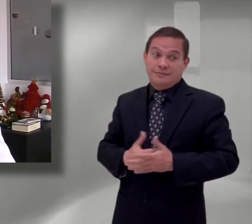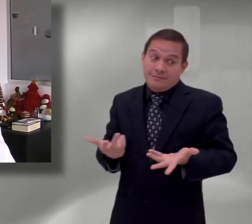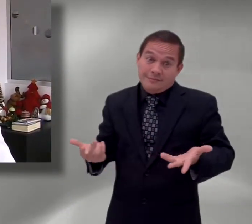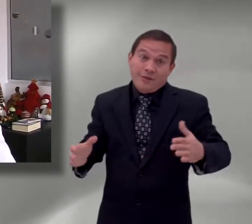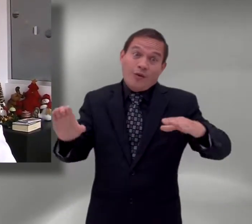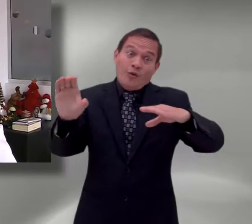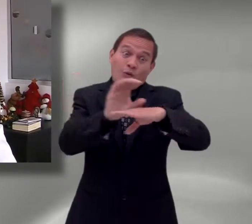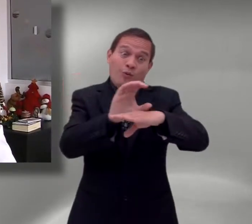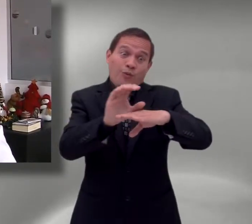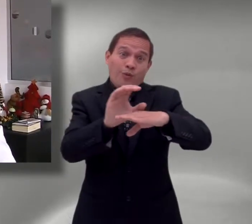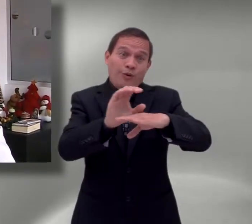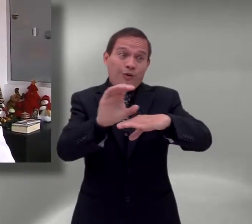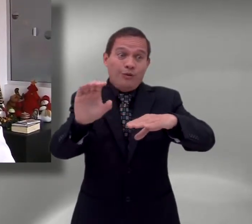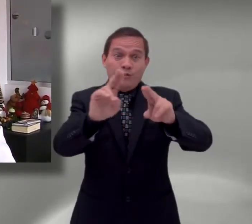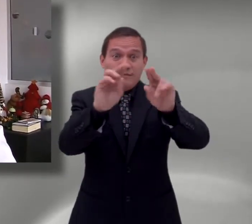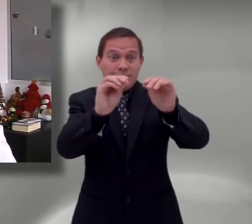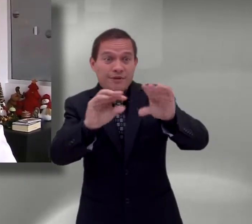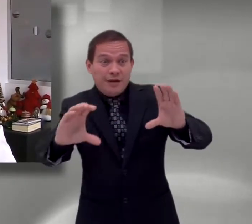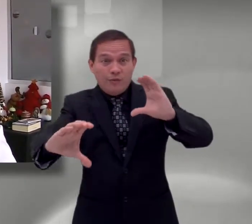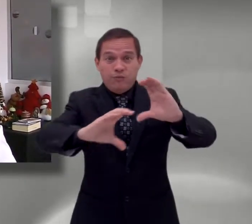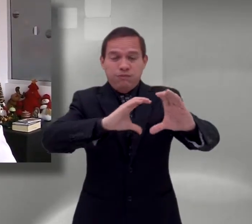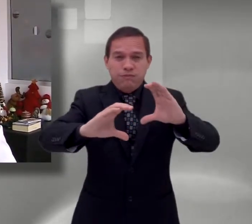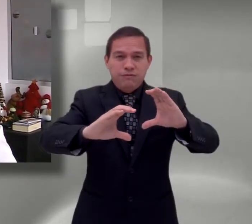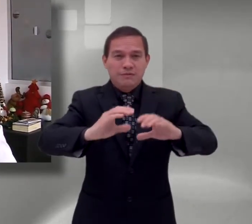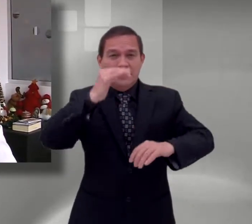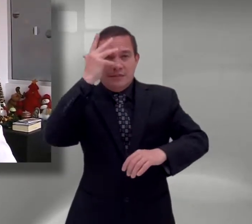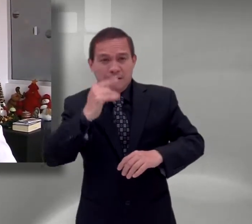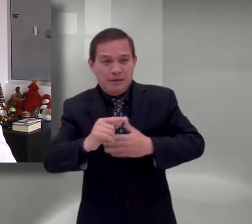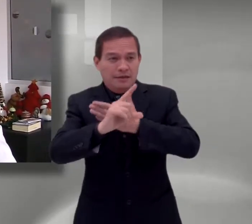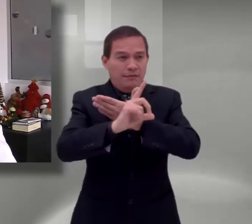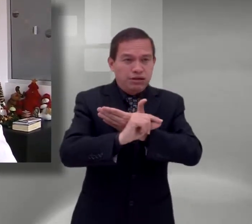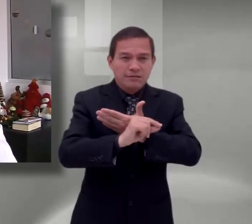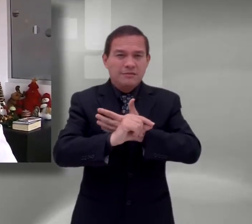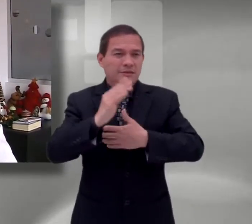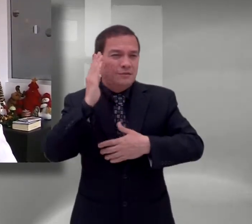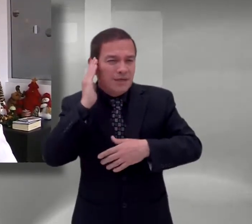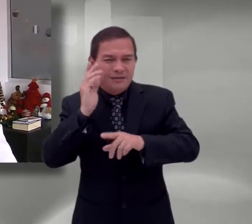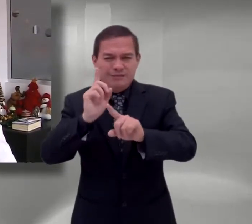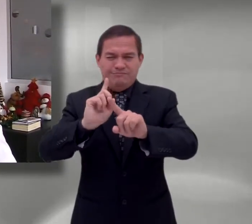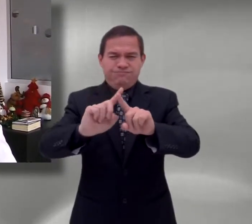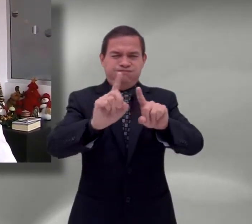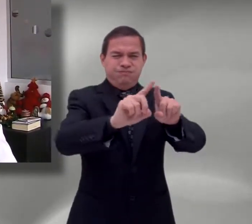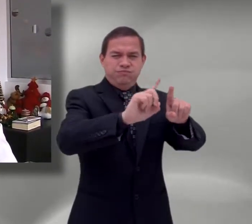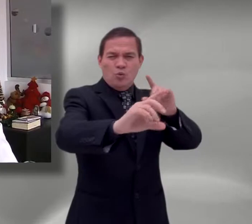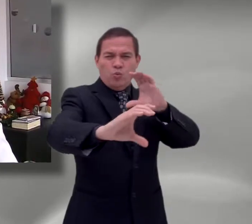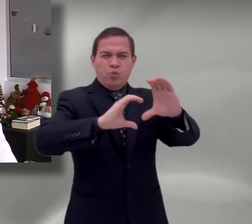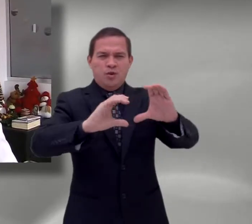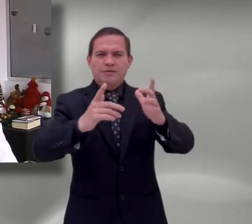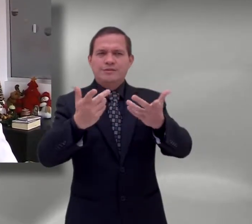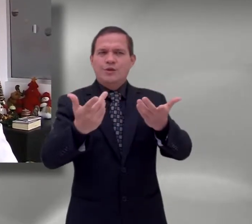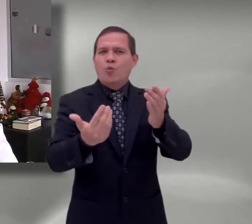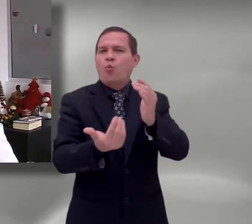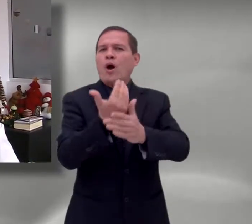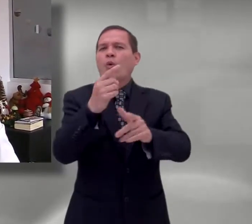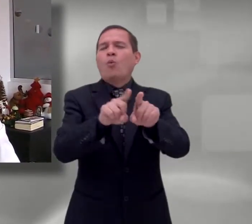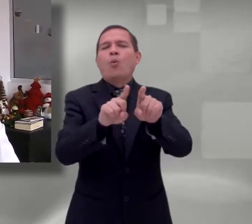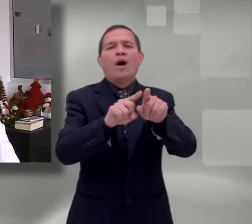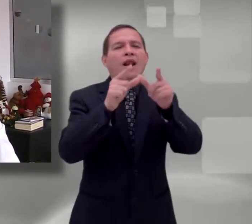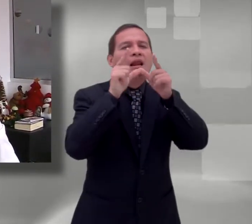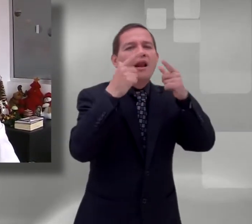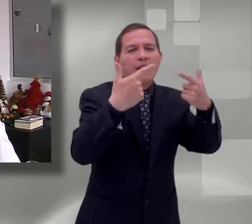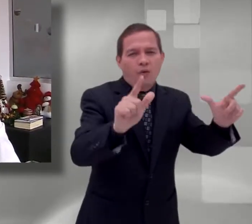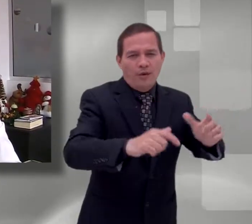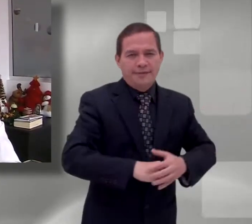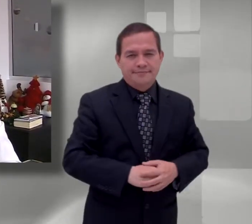fundamental en nuestro proceso. La comunicación digital es una nueva forma de lenguaje. Establecer el lenguaje de señas